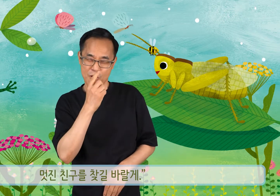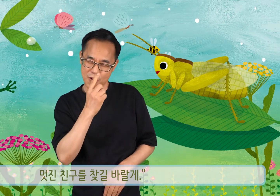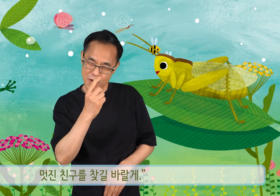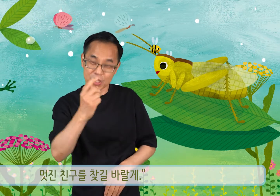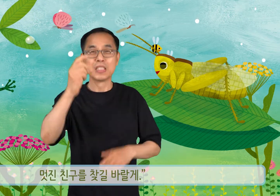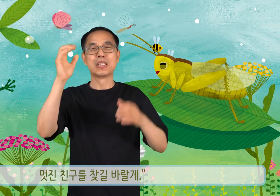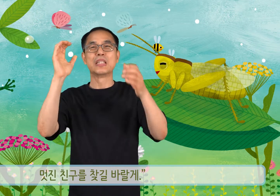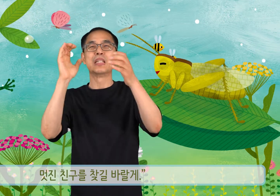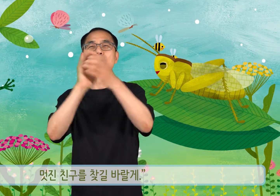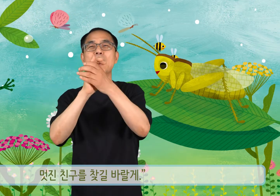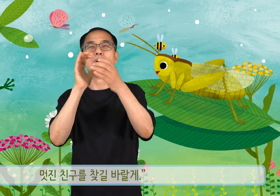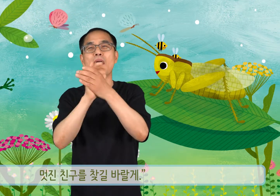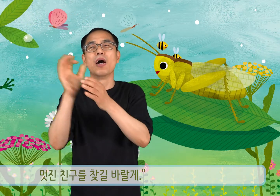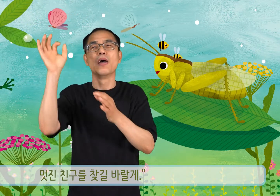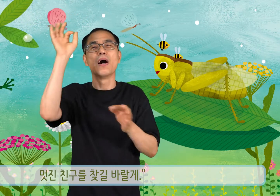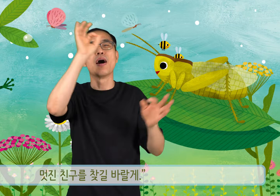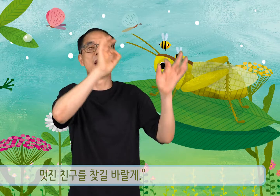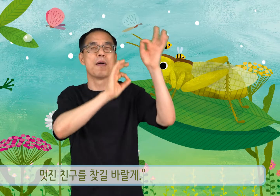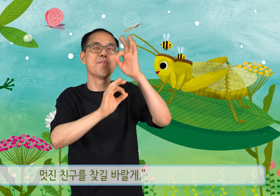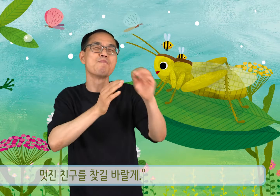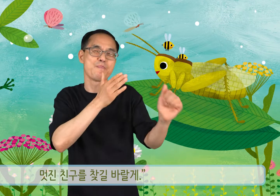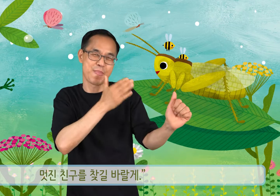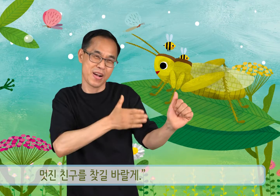멋진 친구를 찾길 바랄게.